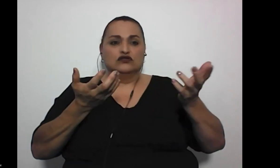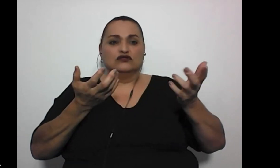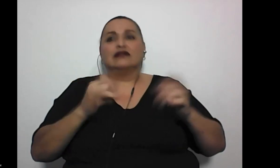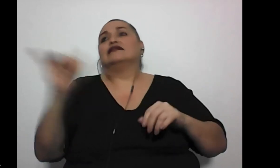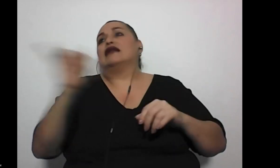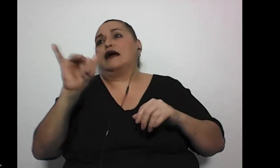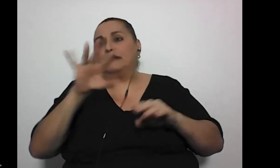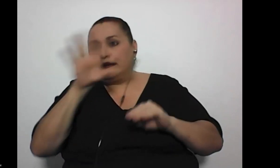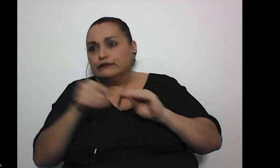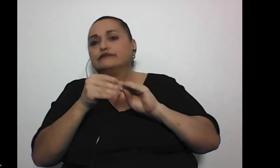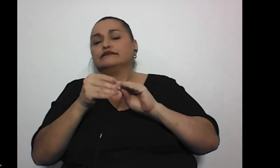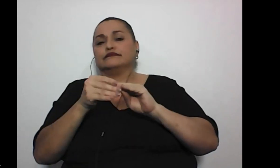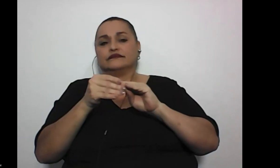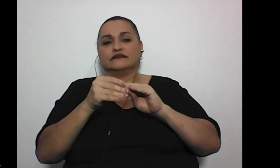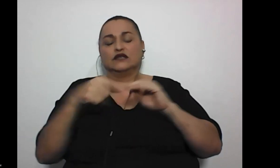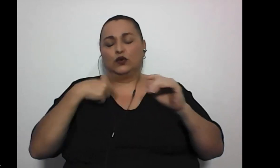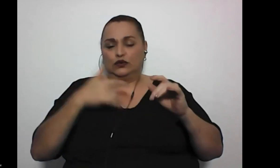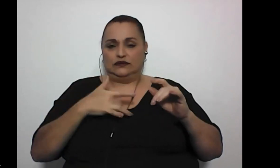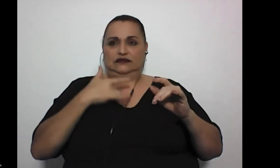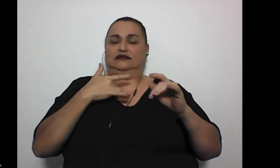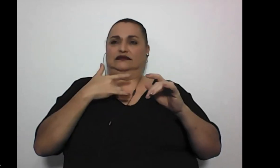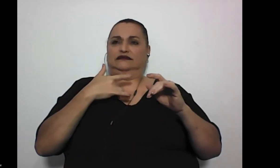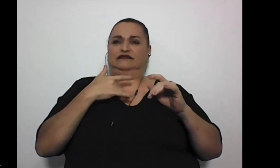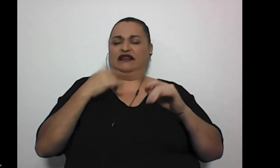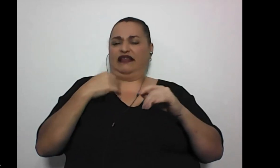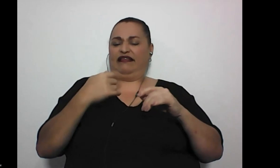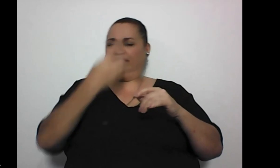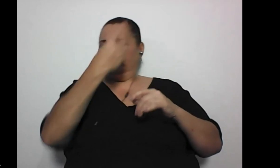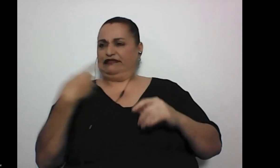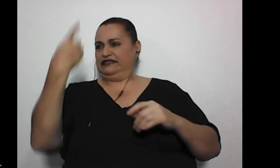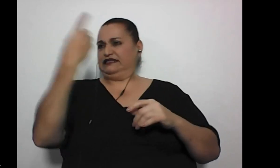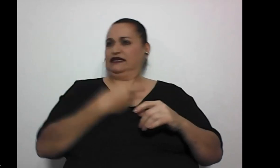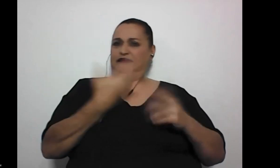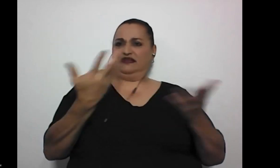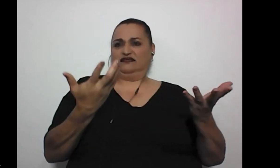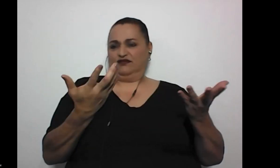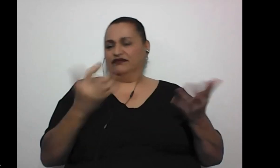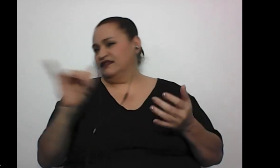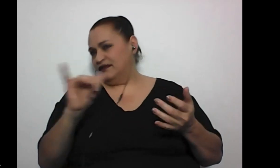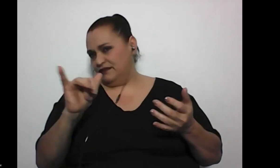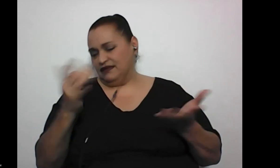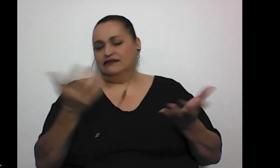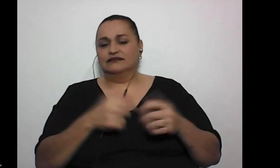también uno sea tratado con discriminación